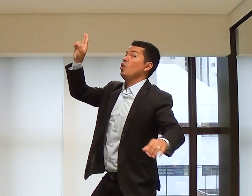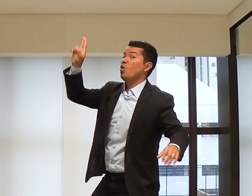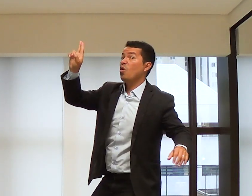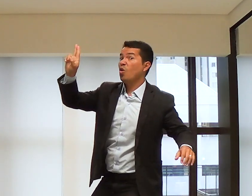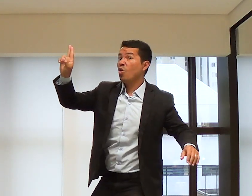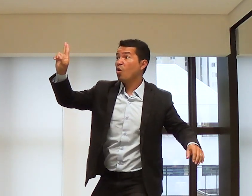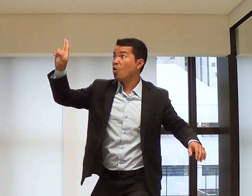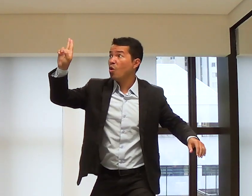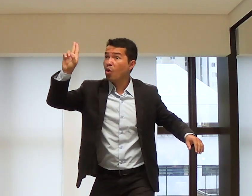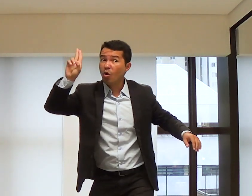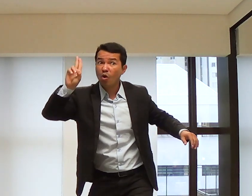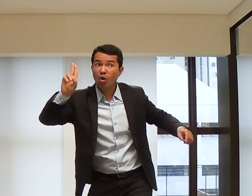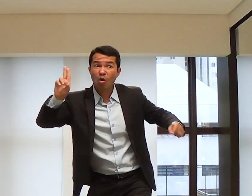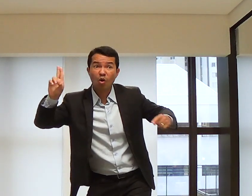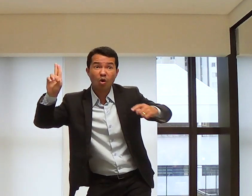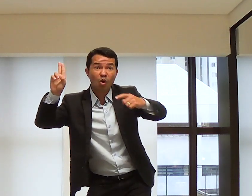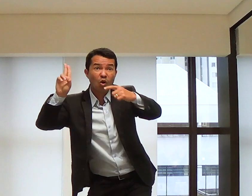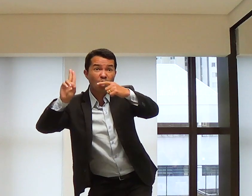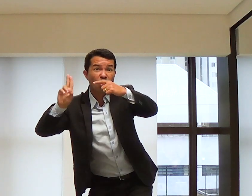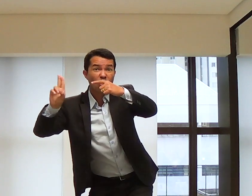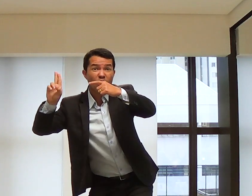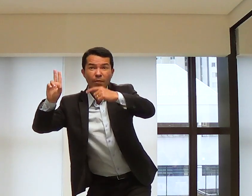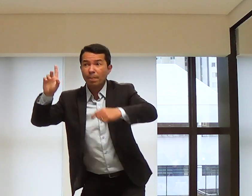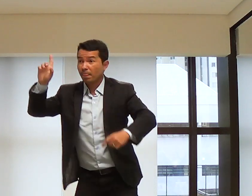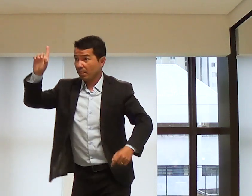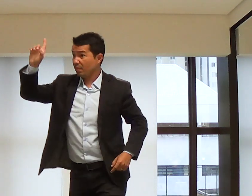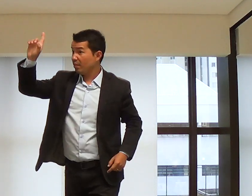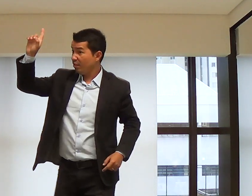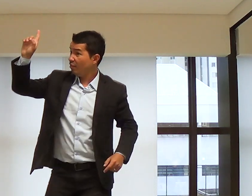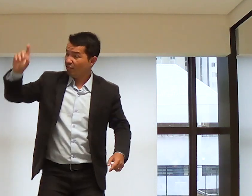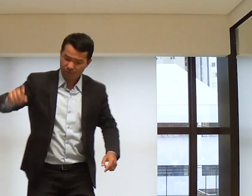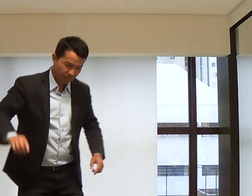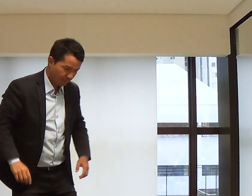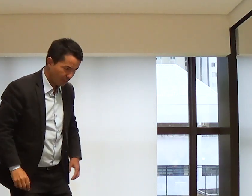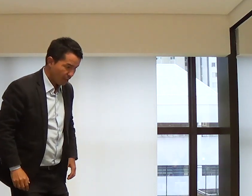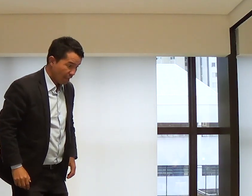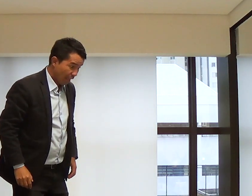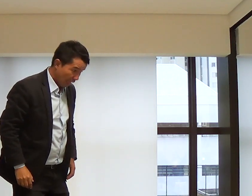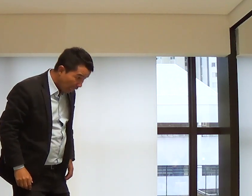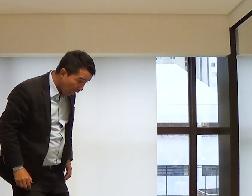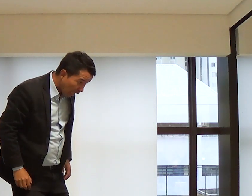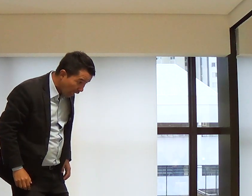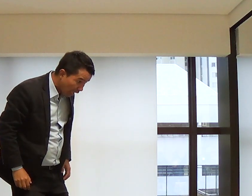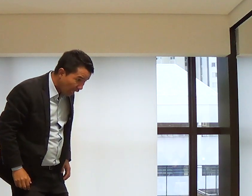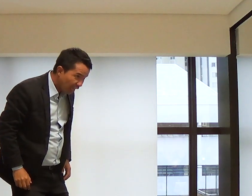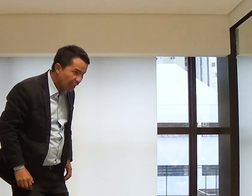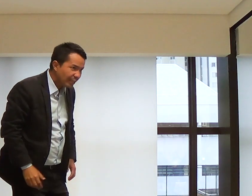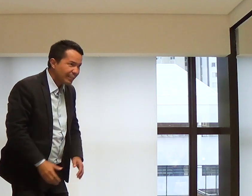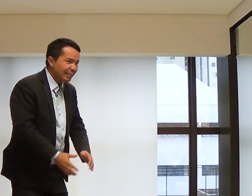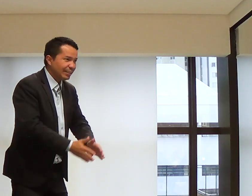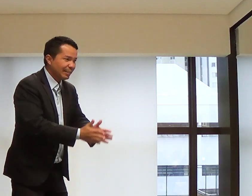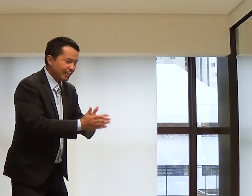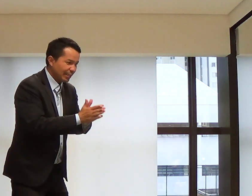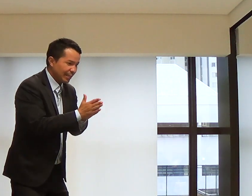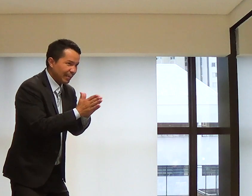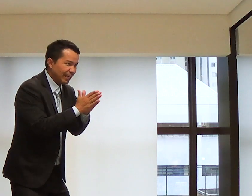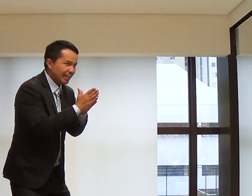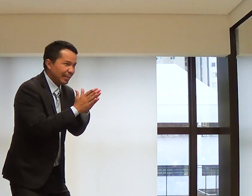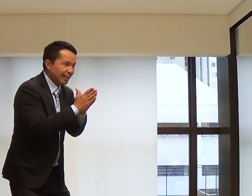Senhor. Usa-me. E Deus disse. Ah, é? Ok.